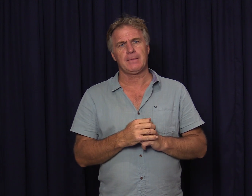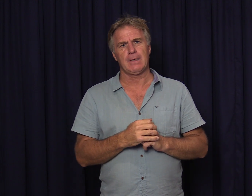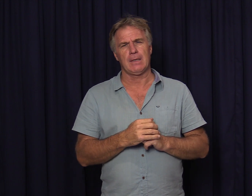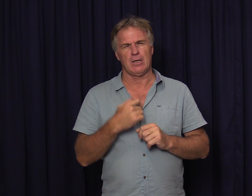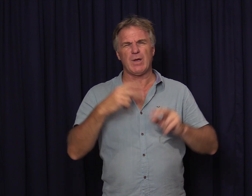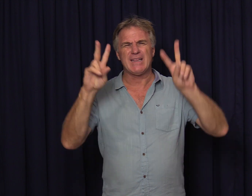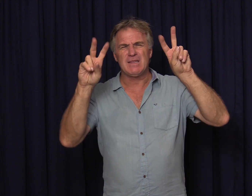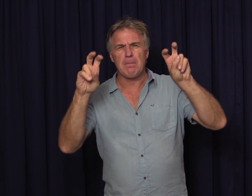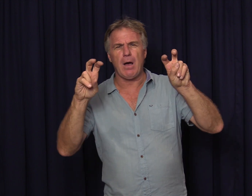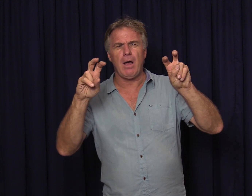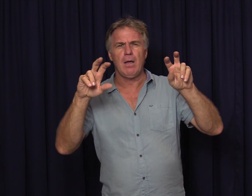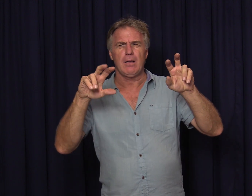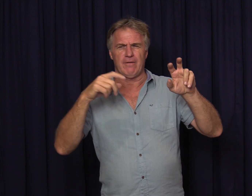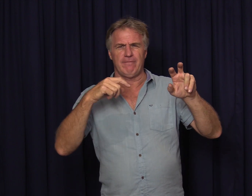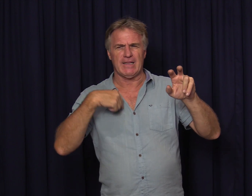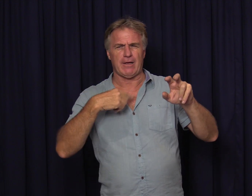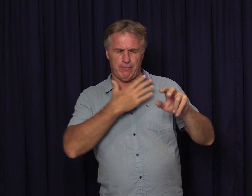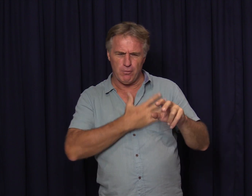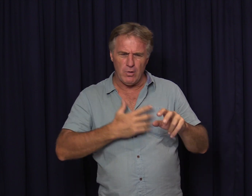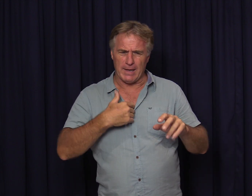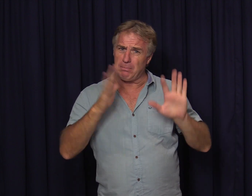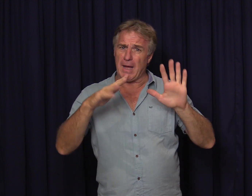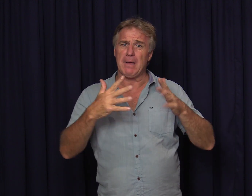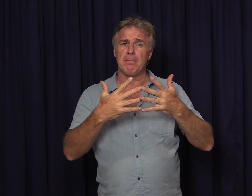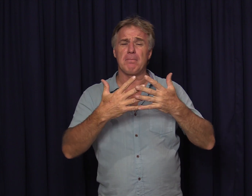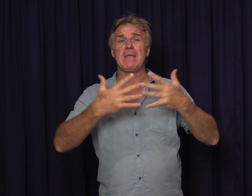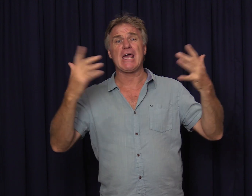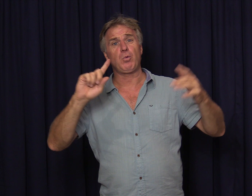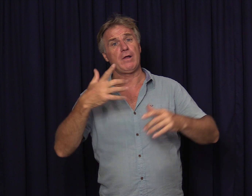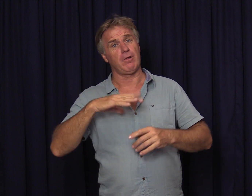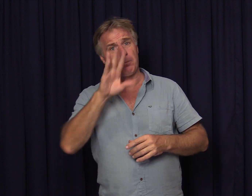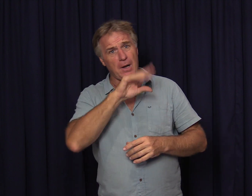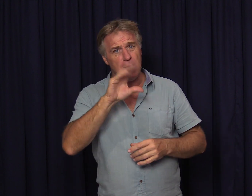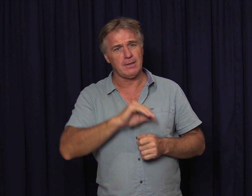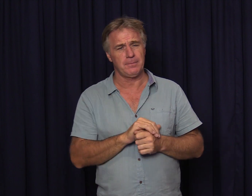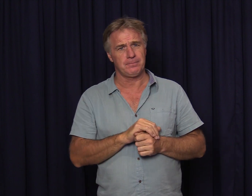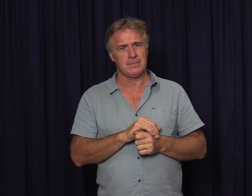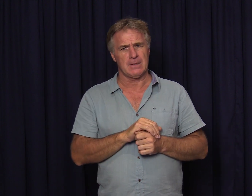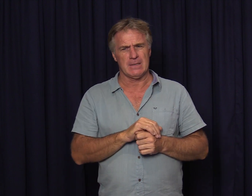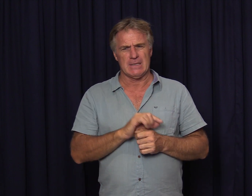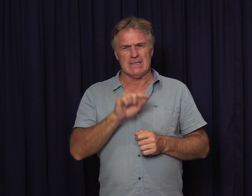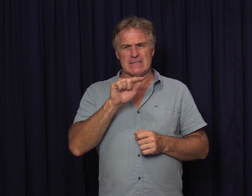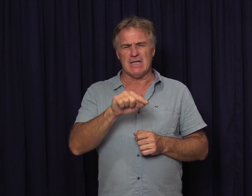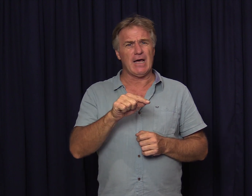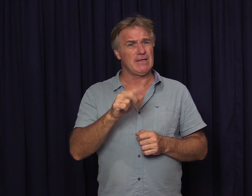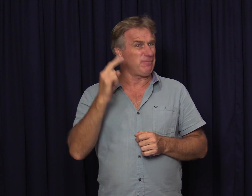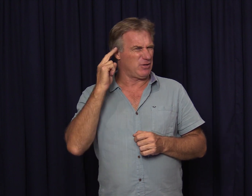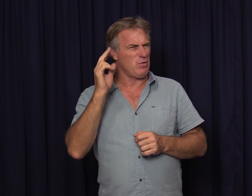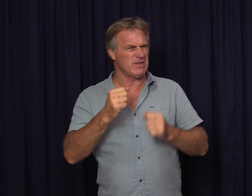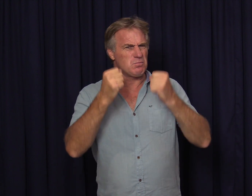en ook die thema wat ek voel ek baie meer oor wil praat is daar die verdoofis